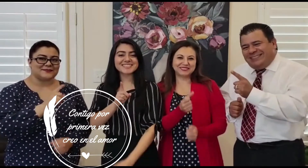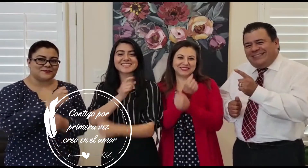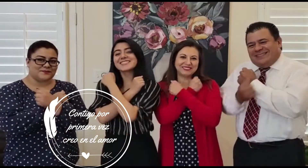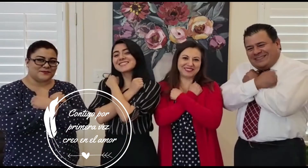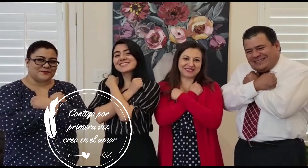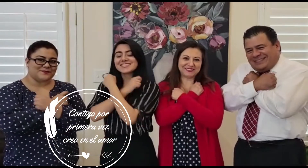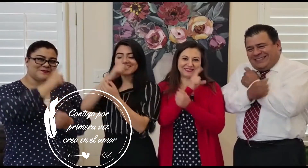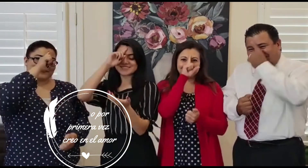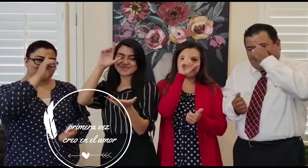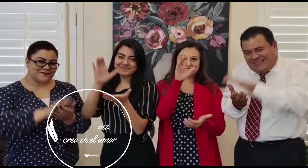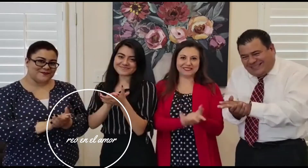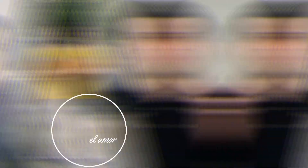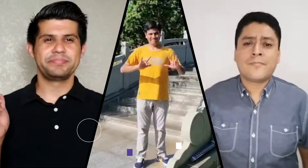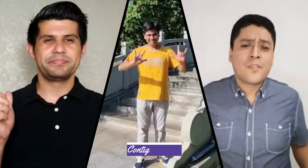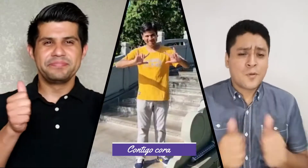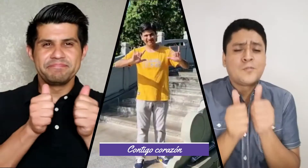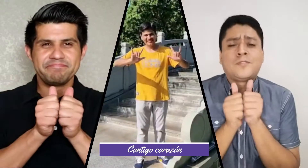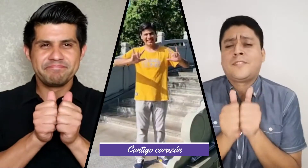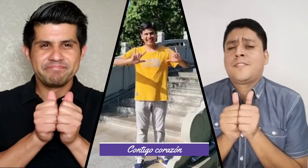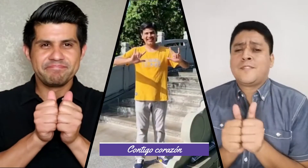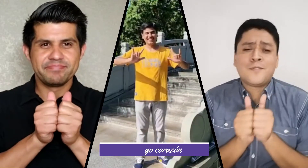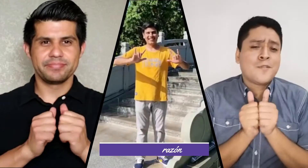amor Contigo corazón